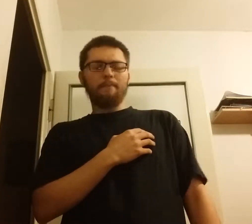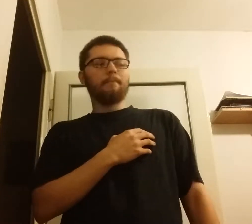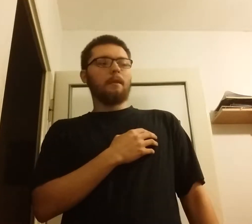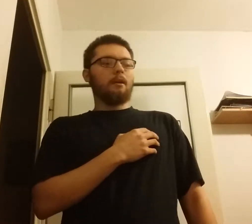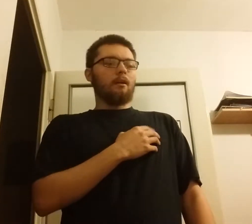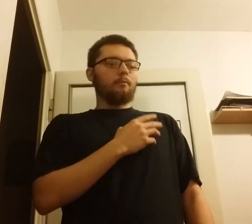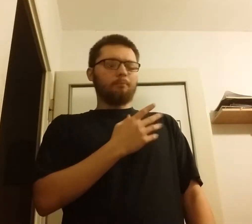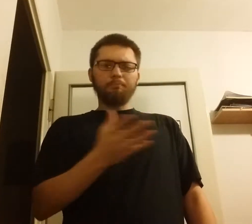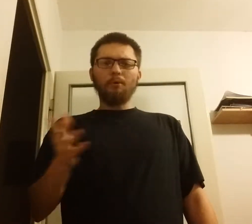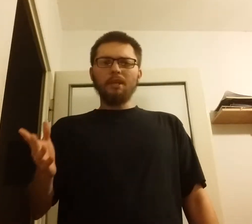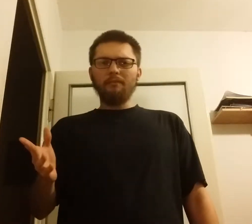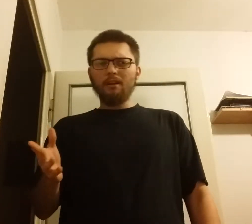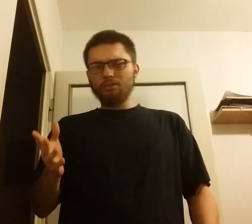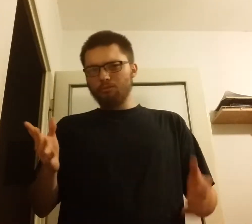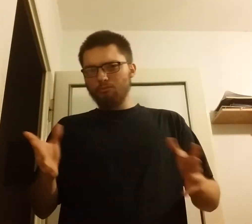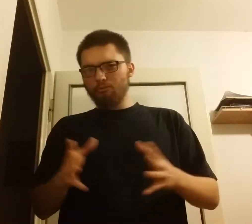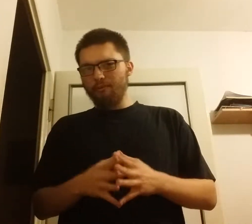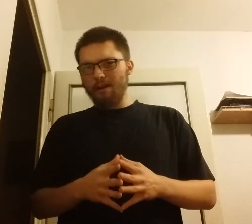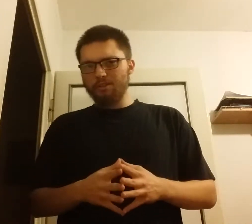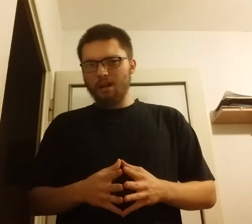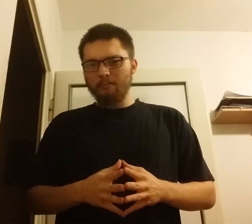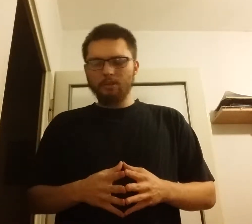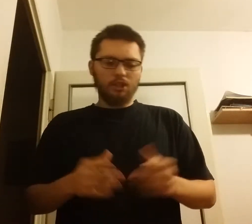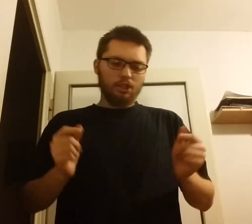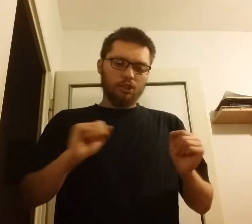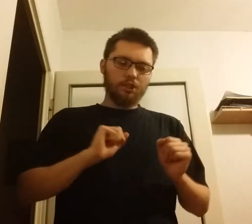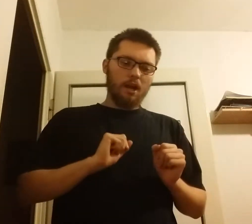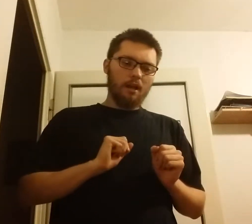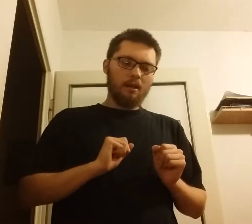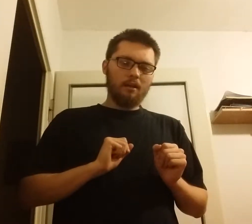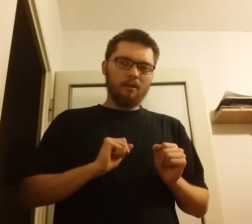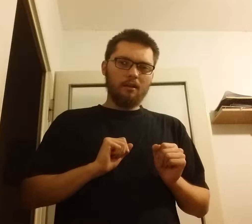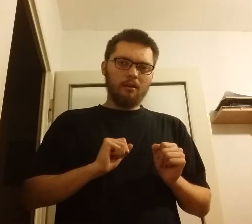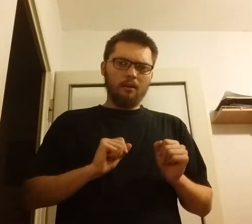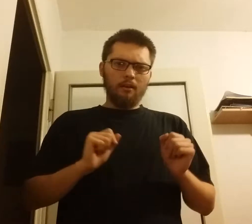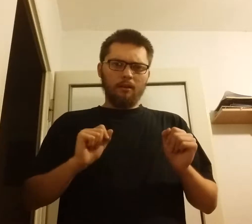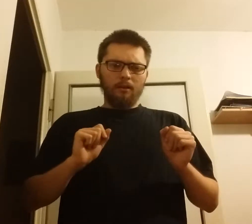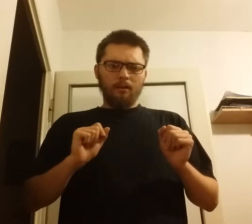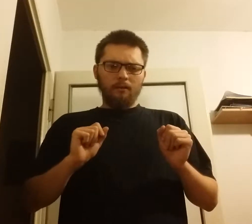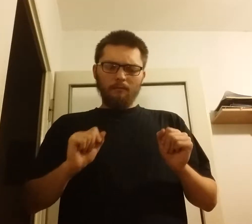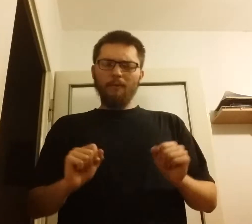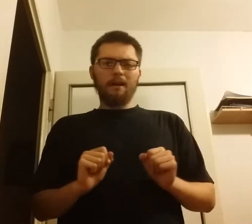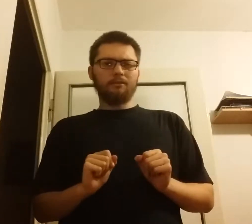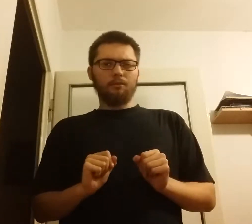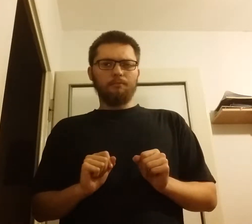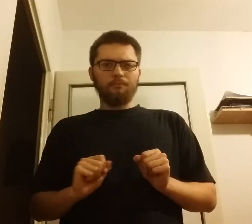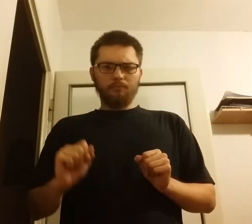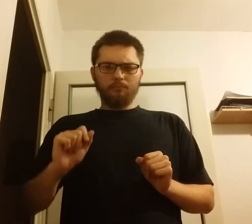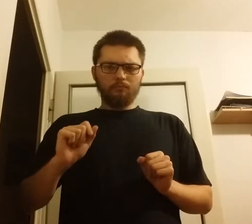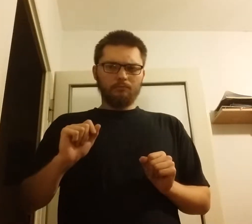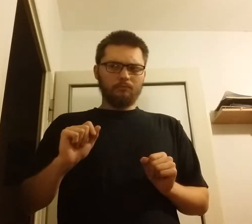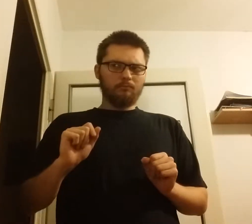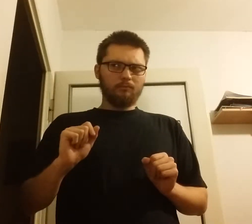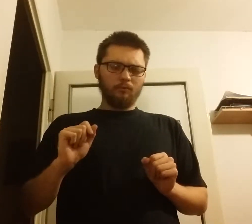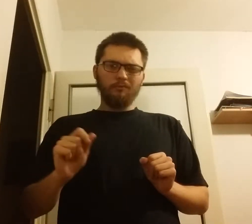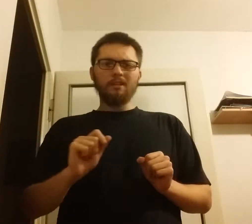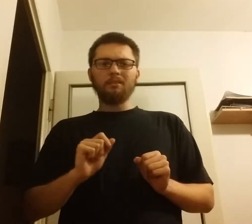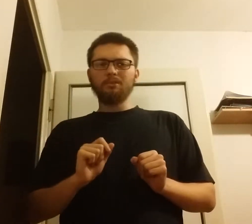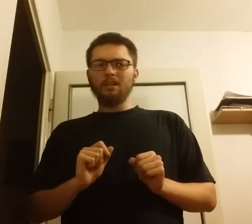Ponieważ uważam, że warto. Uważam, że